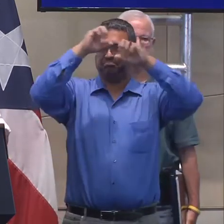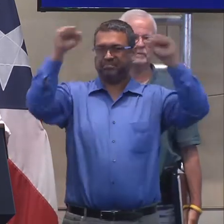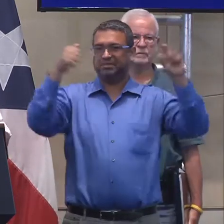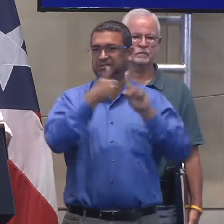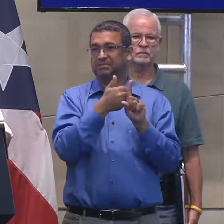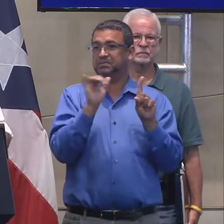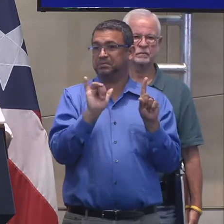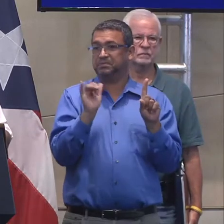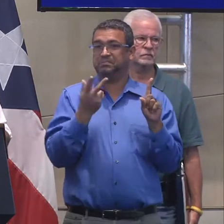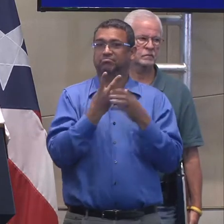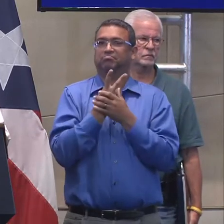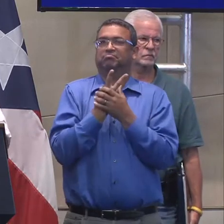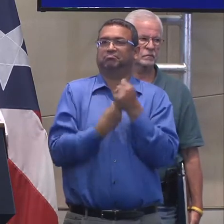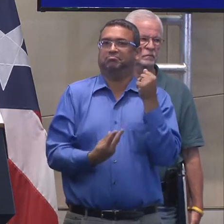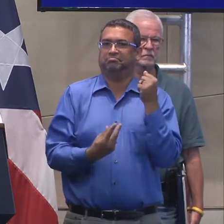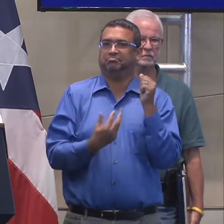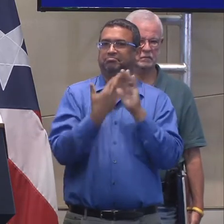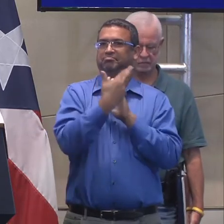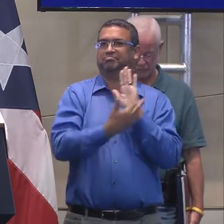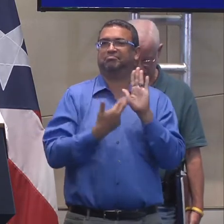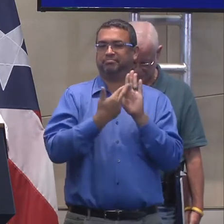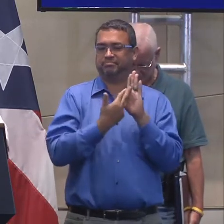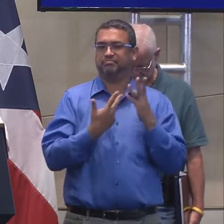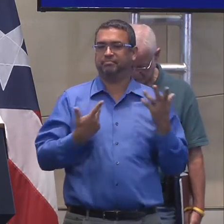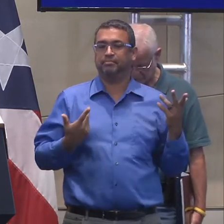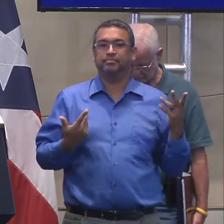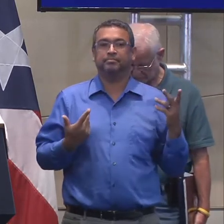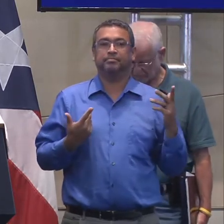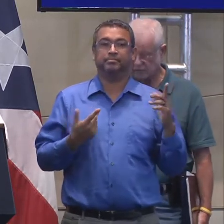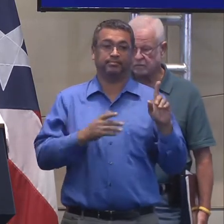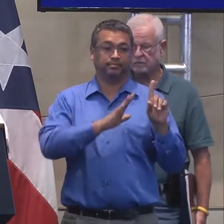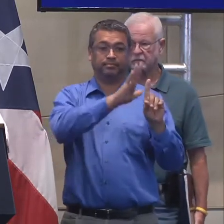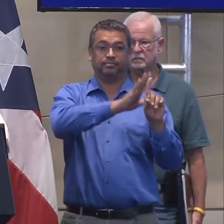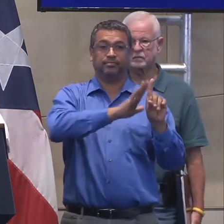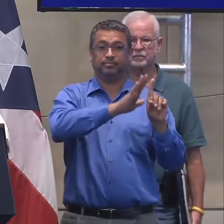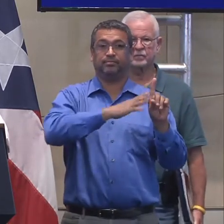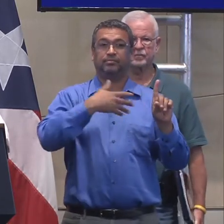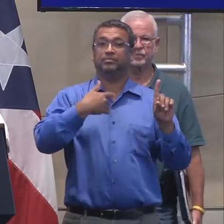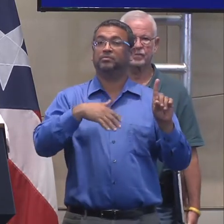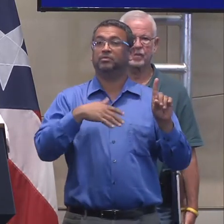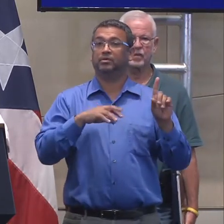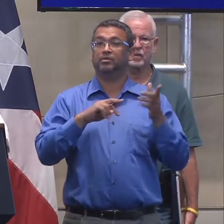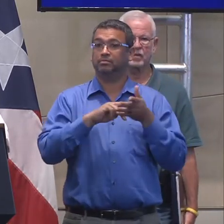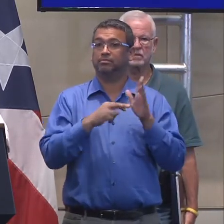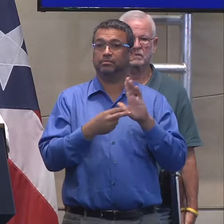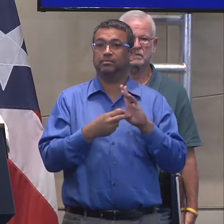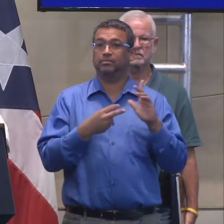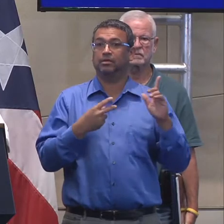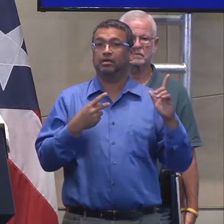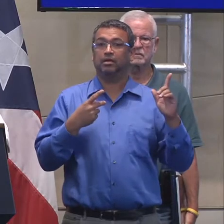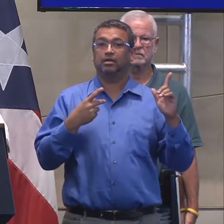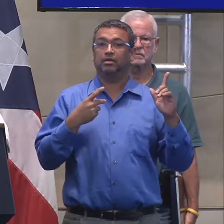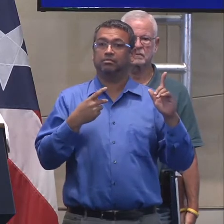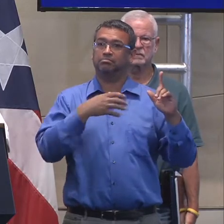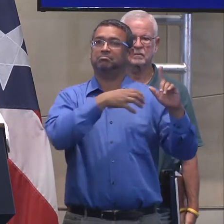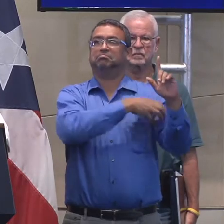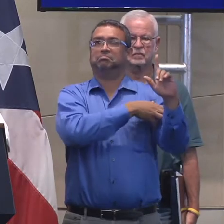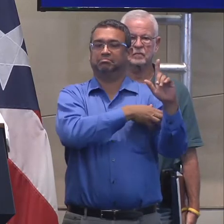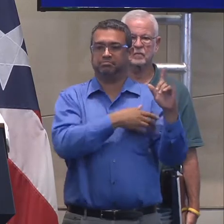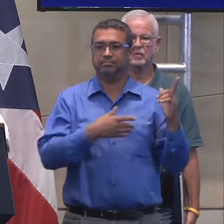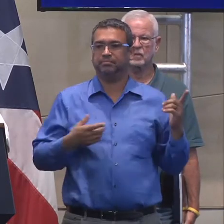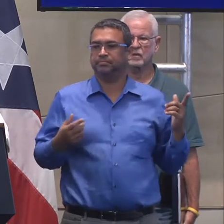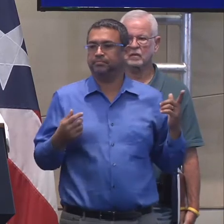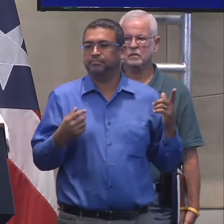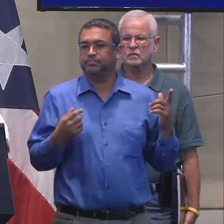tanto, su voz tiene mucho peso en las acciones que se vayan a tomar en el Congreso. Yo he